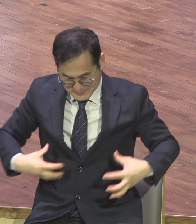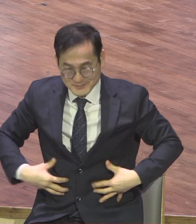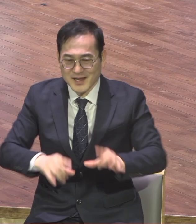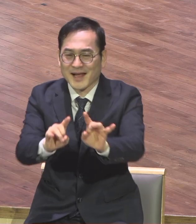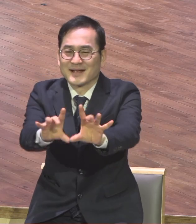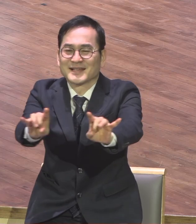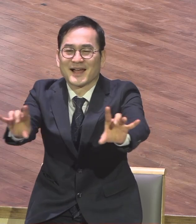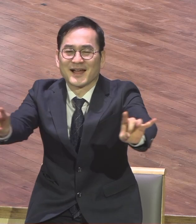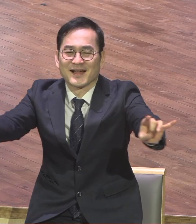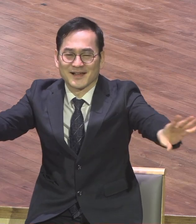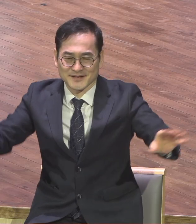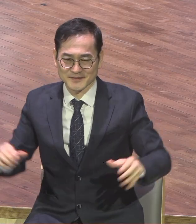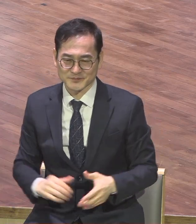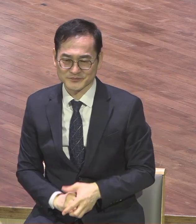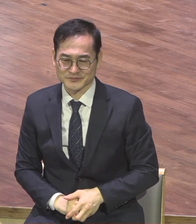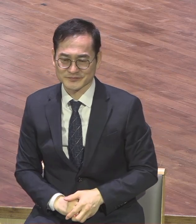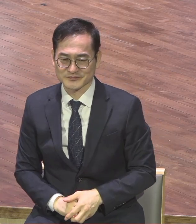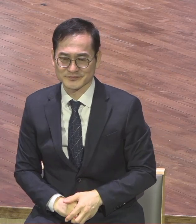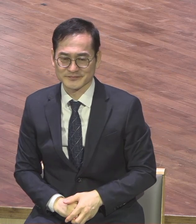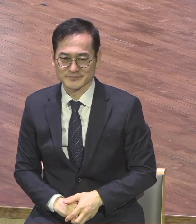그래서 하나라는 것입니다 지체